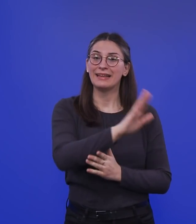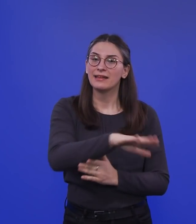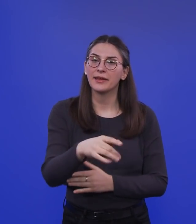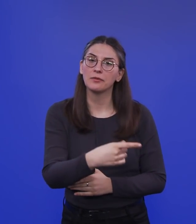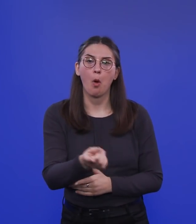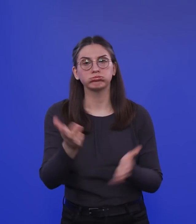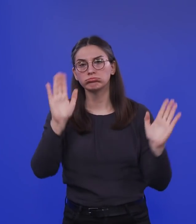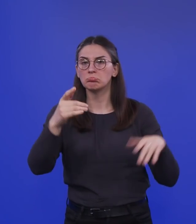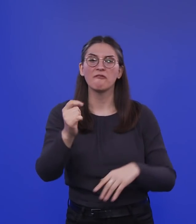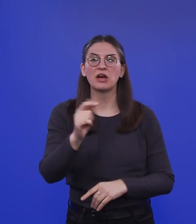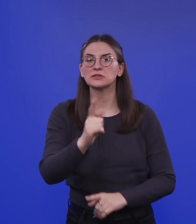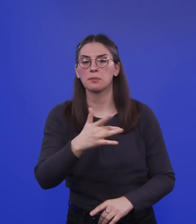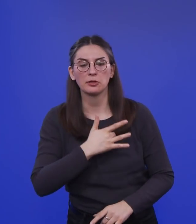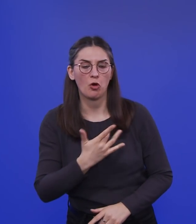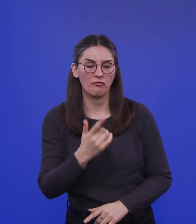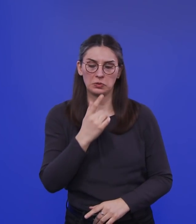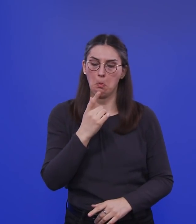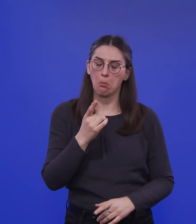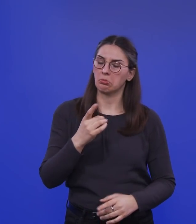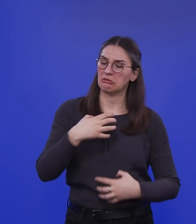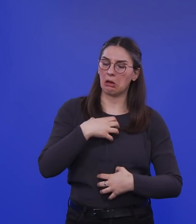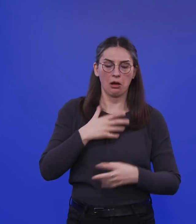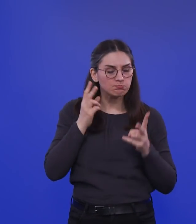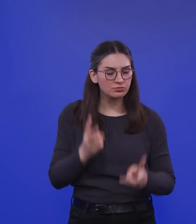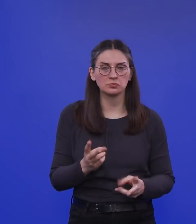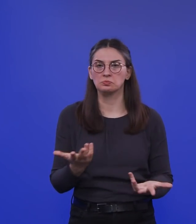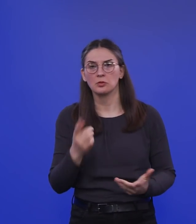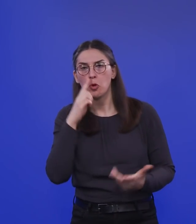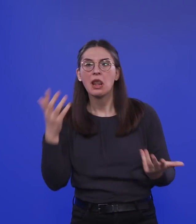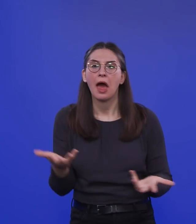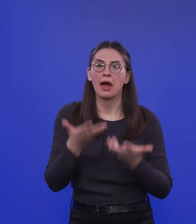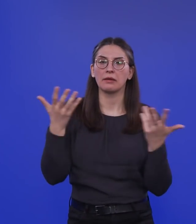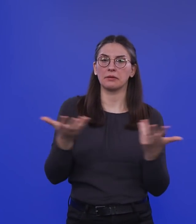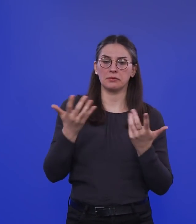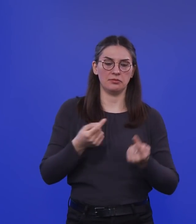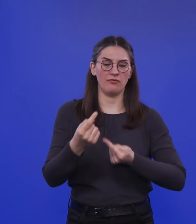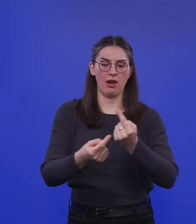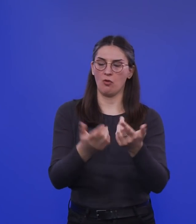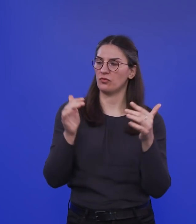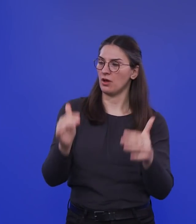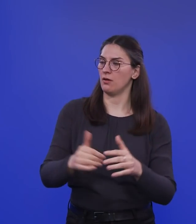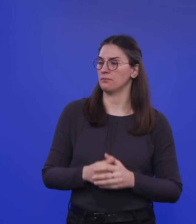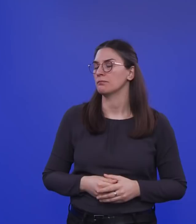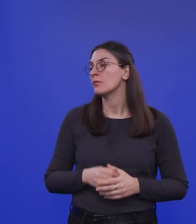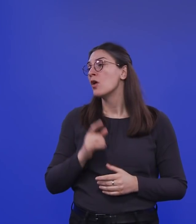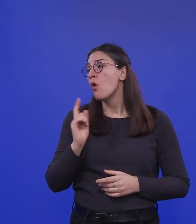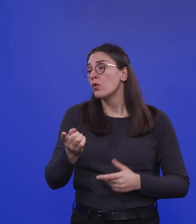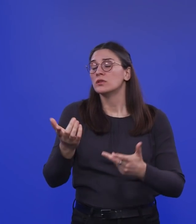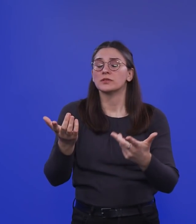betroffen. Die erkranken, wenn überhaupt, in der Regel zumindest nur leicht. Und wir wissen noch gar nicht so genau, wie viel Effekt